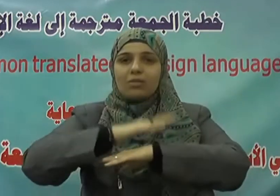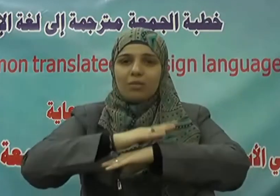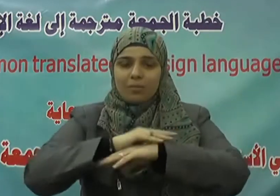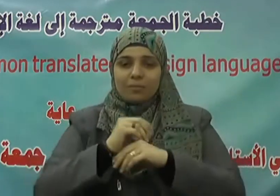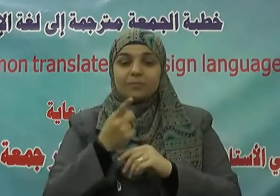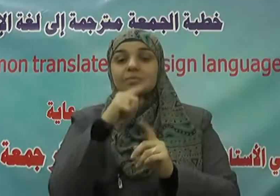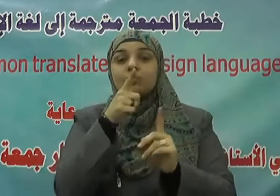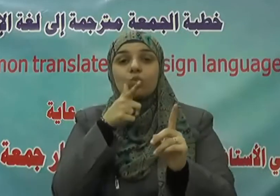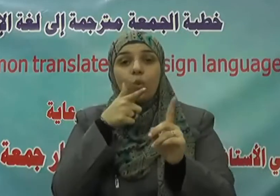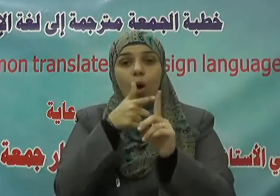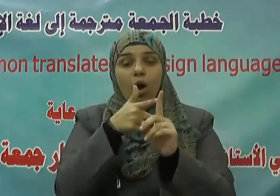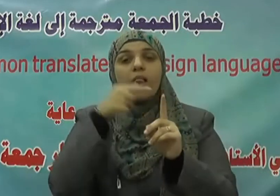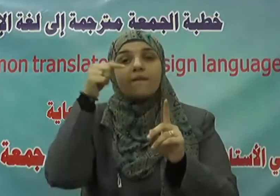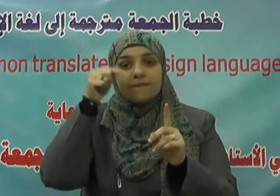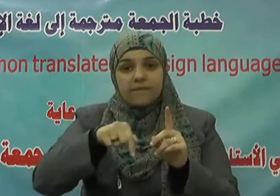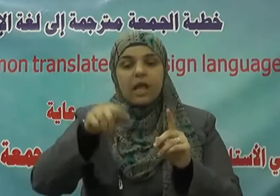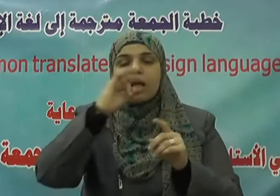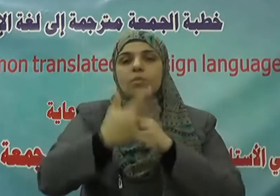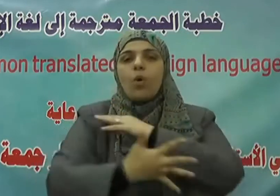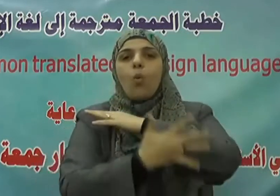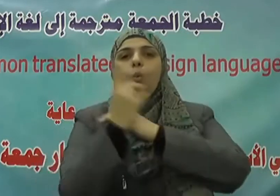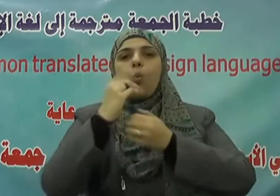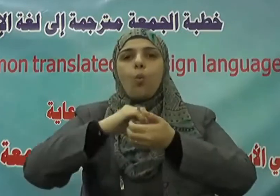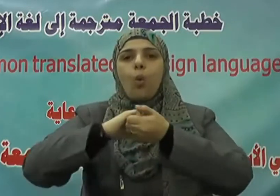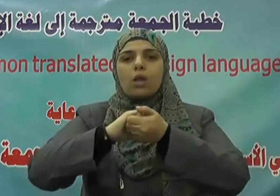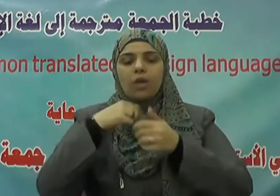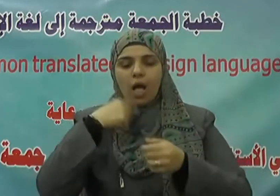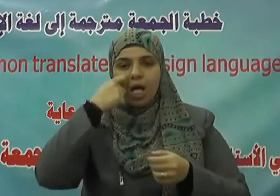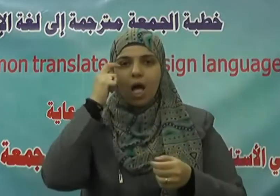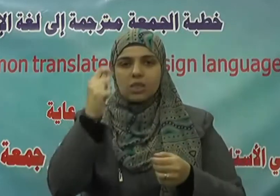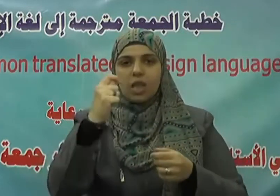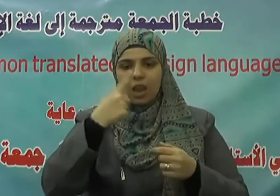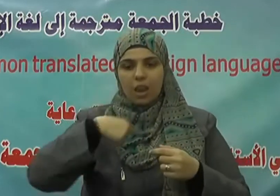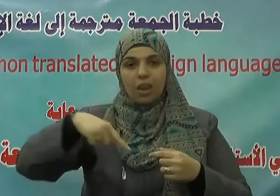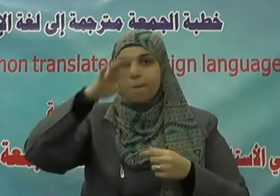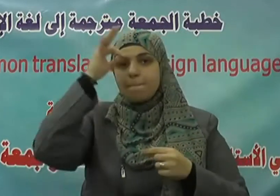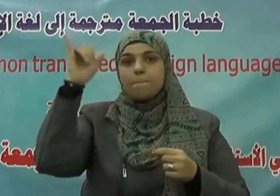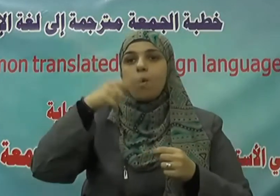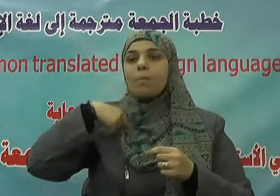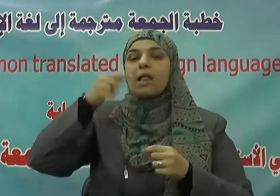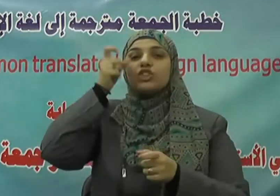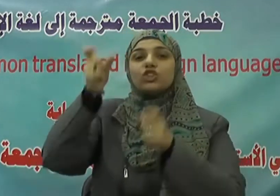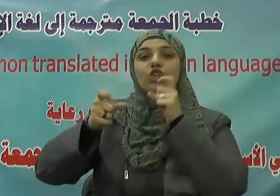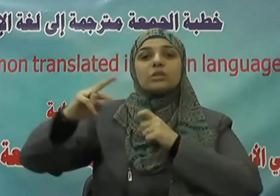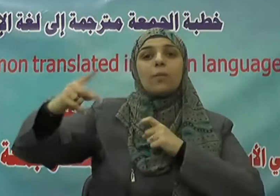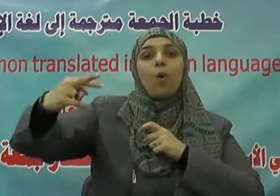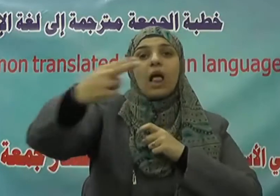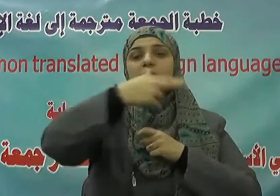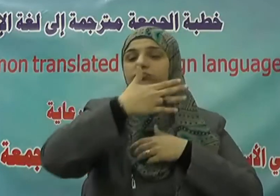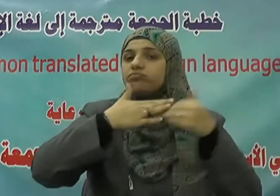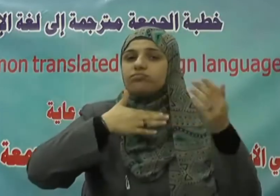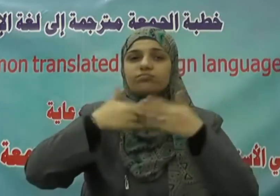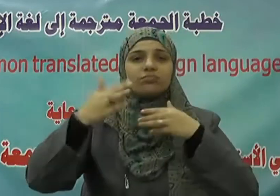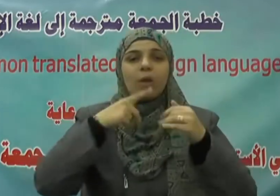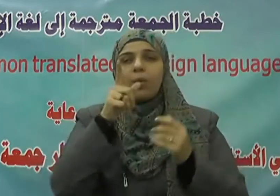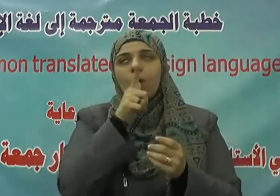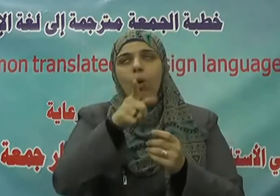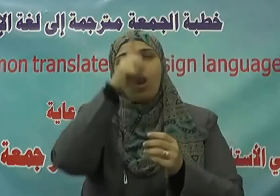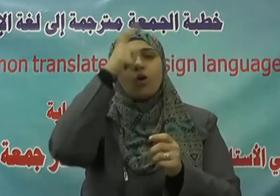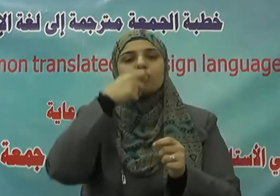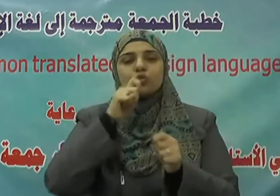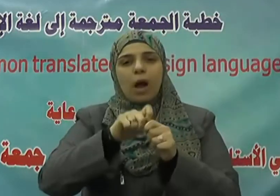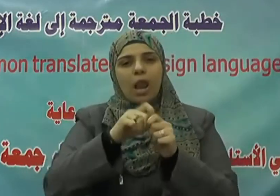بوحدة أصله مهما اختلفت الأجناس يقول الحق سبحانه